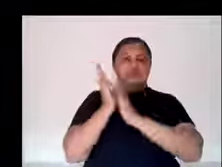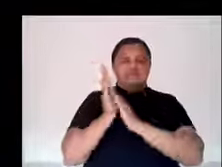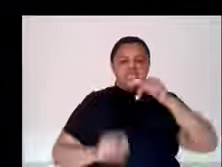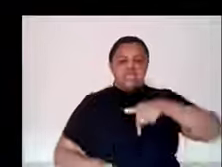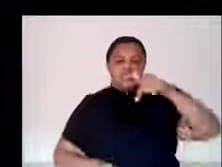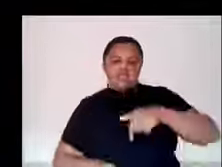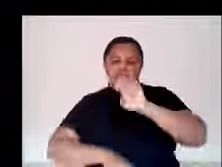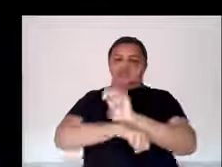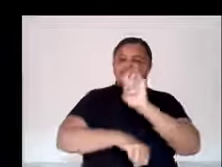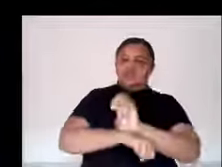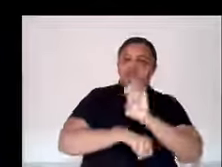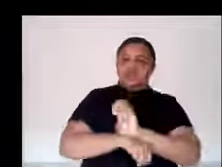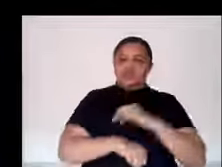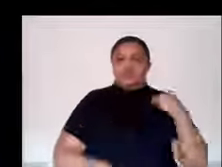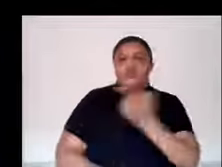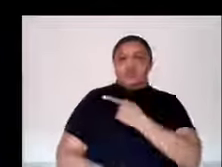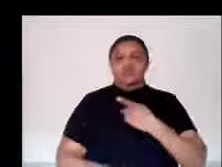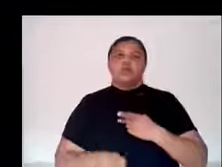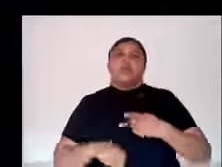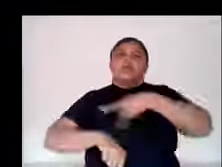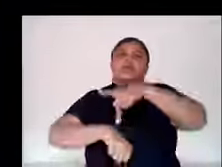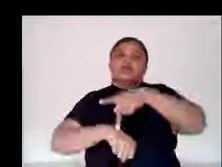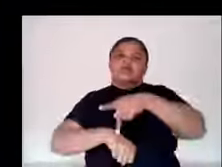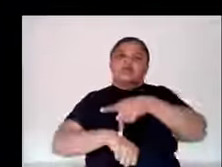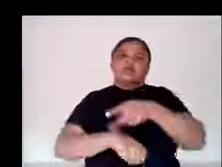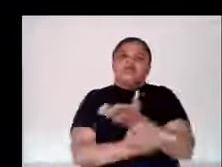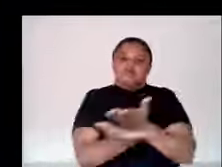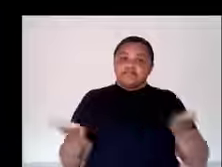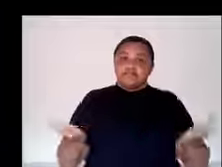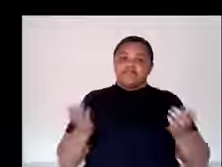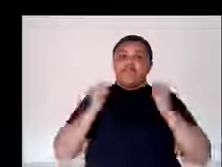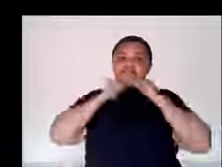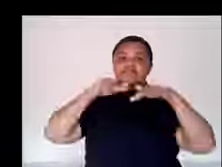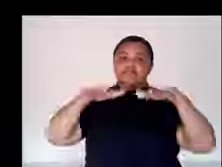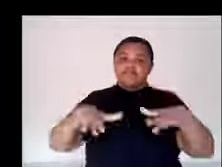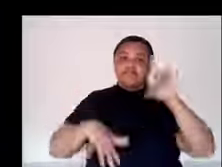o nosso país. Um grande abraço a todos e que Deus nos abençoe.